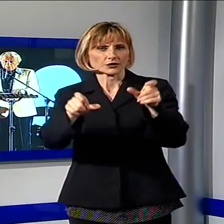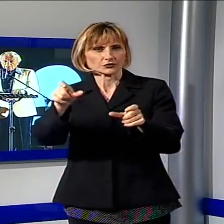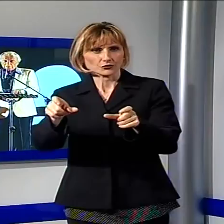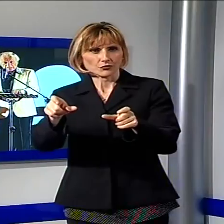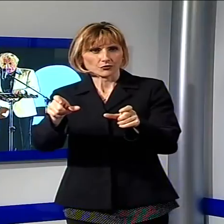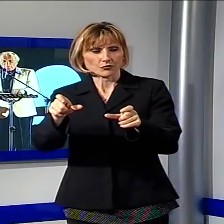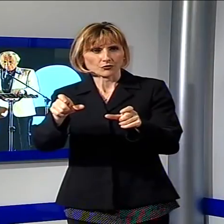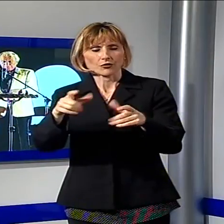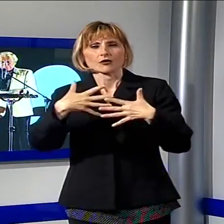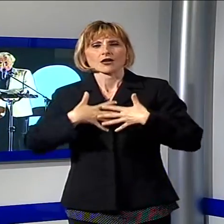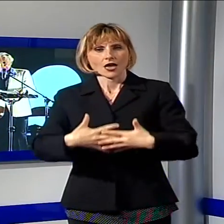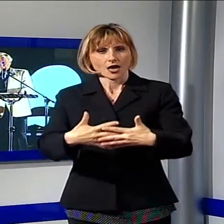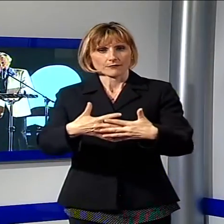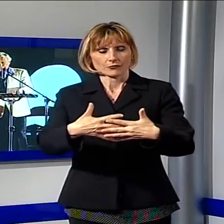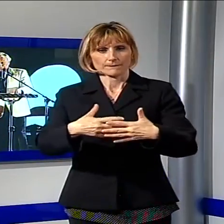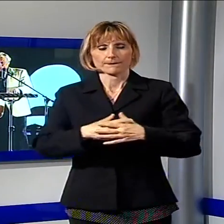ed amo.